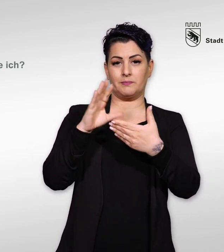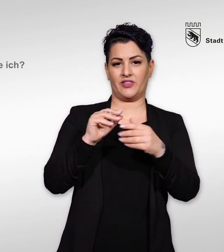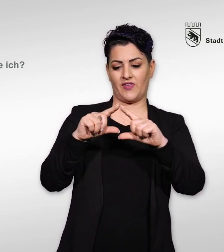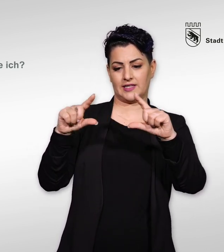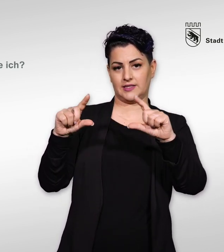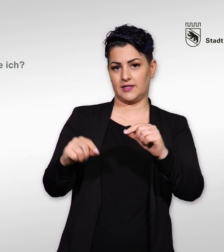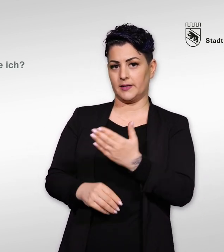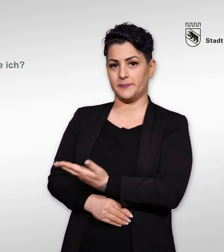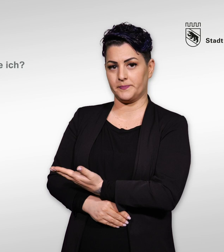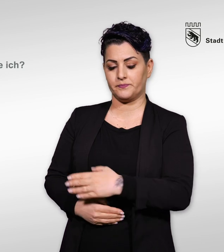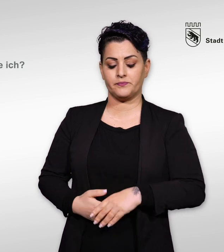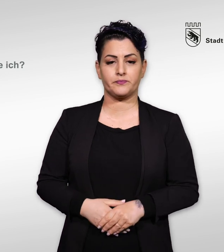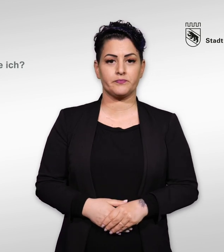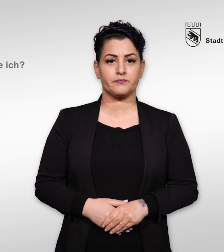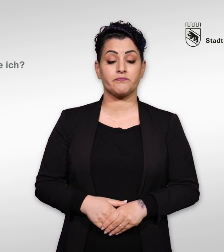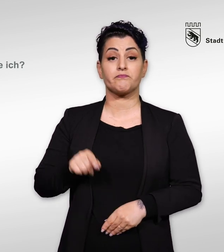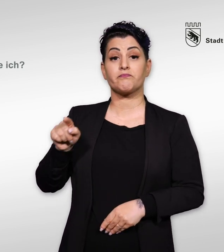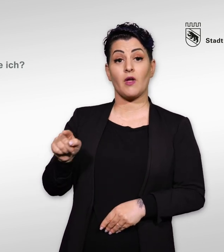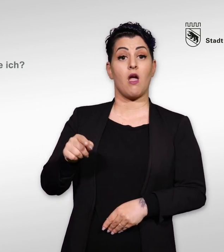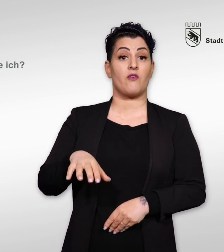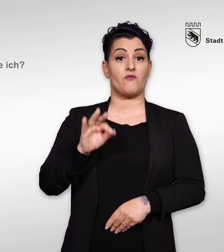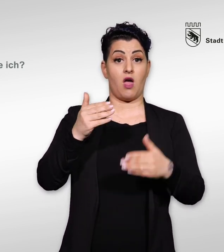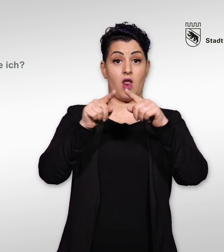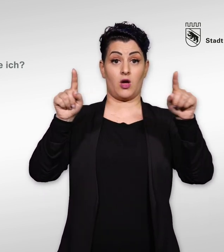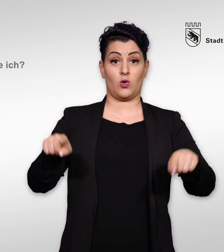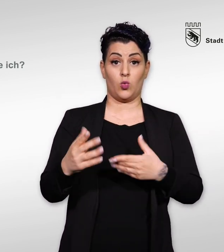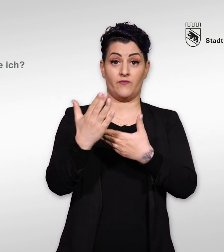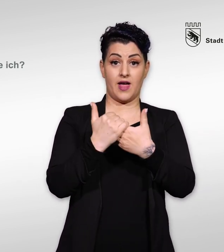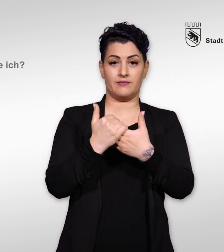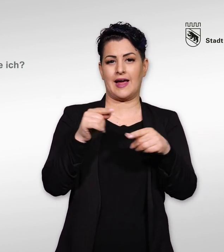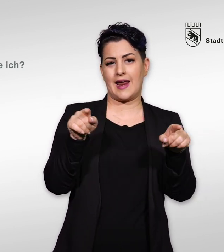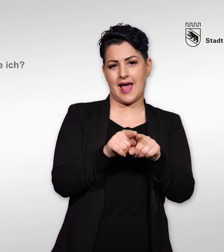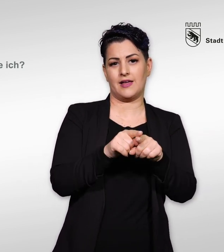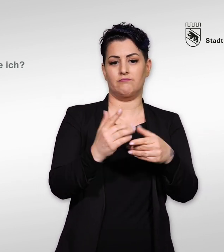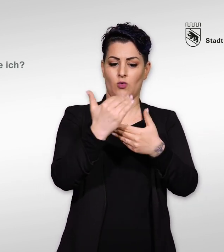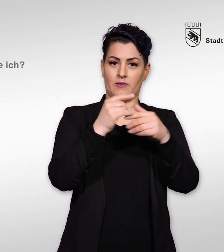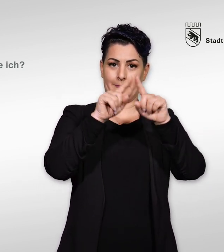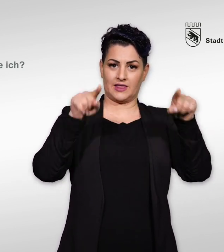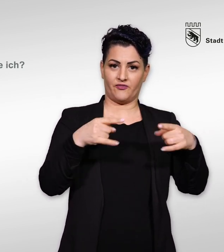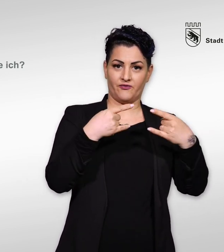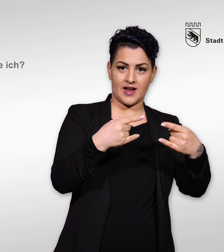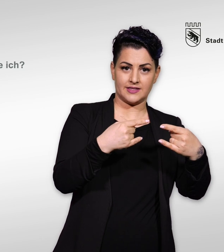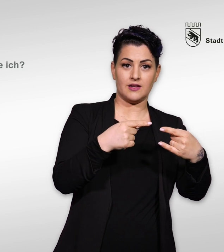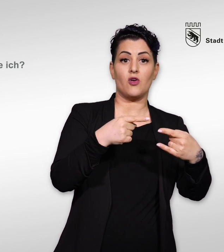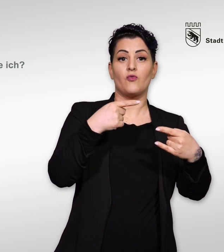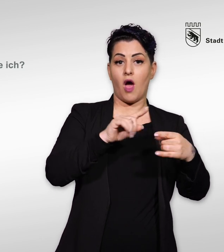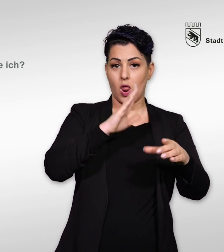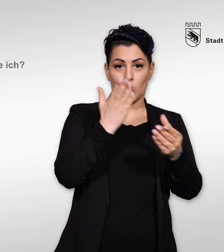Antwortkuvert mit Fenster Das Wahlkuvert, also das grosse Kuvert mit dem Fenster, in dem Sie die Unterlagen erhalten haben, ist gleichzeitig